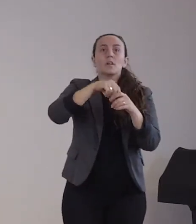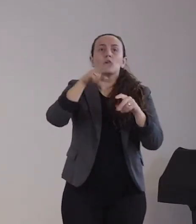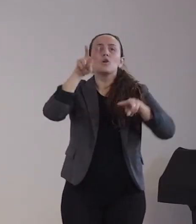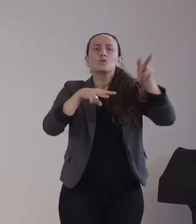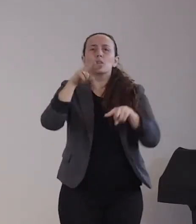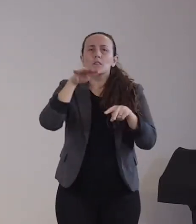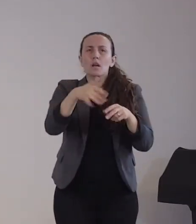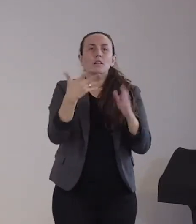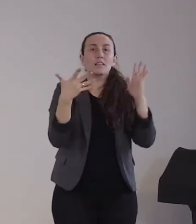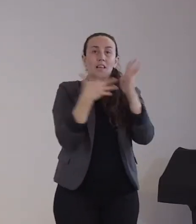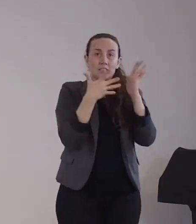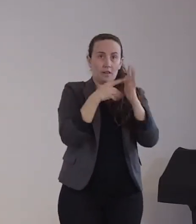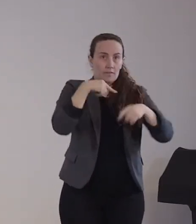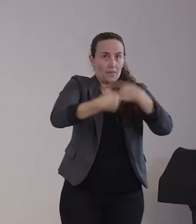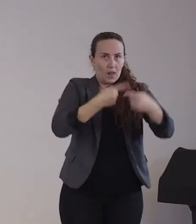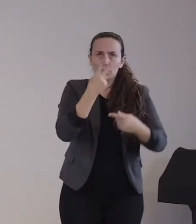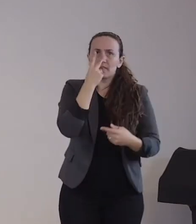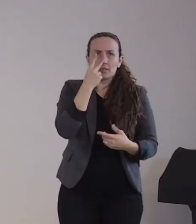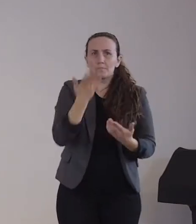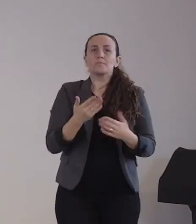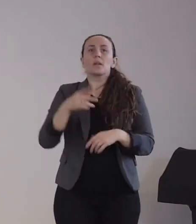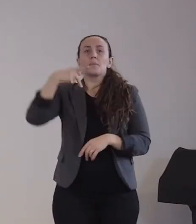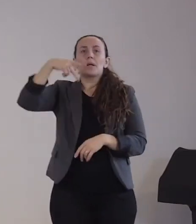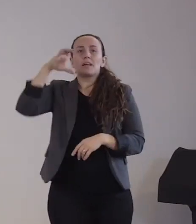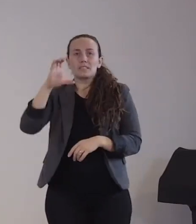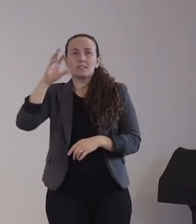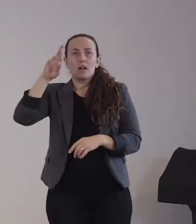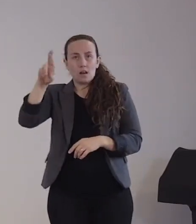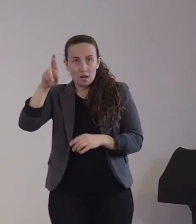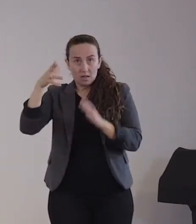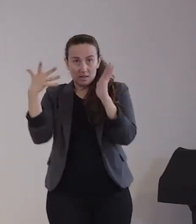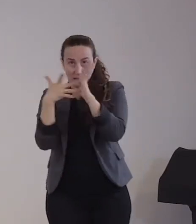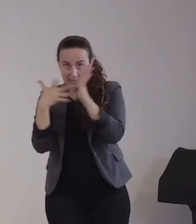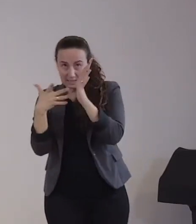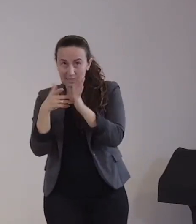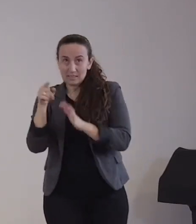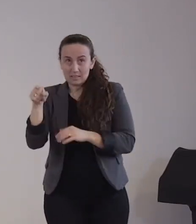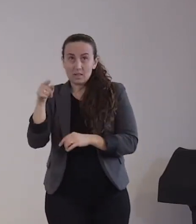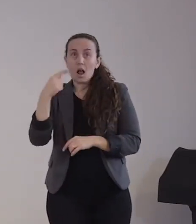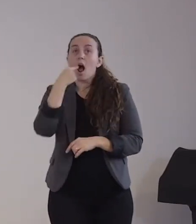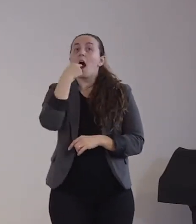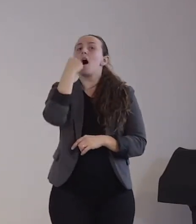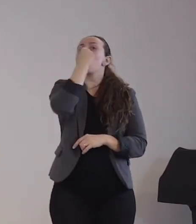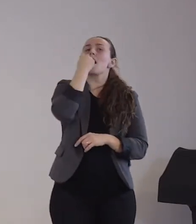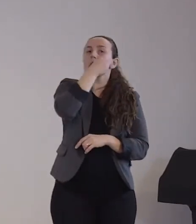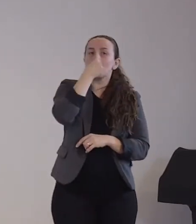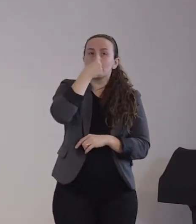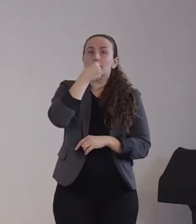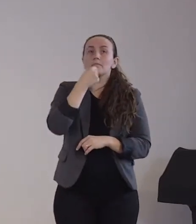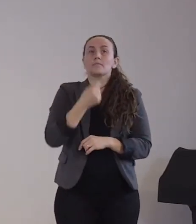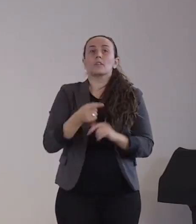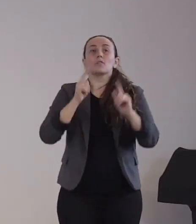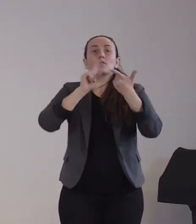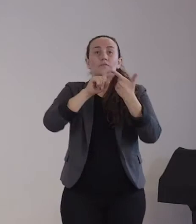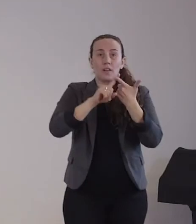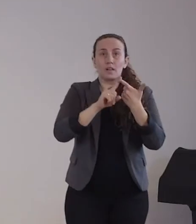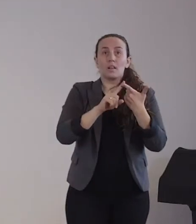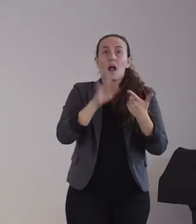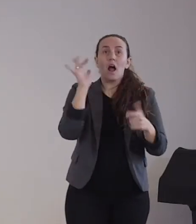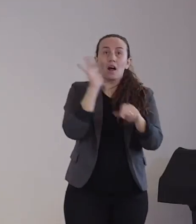-Testung mittels Rachenabstrich, aber mittlerweile auch die Antigentestung in Form von Schnelltesten